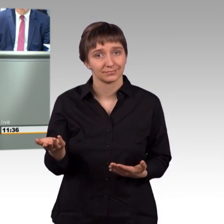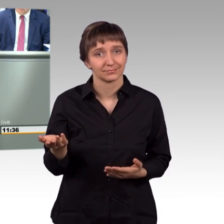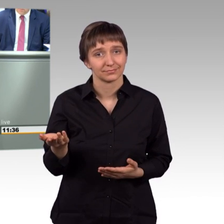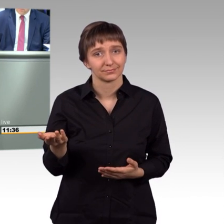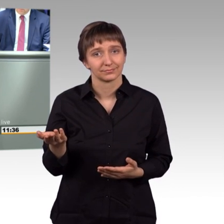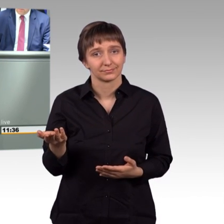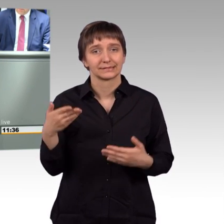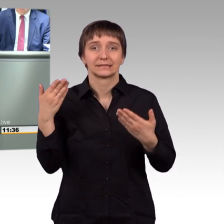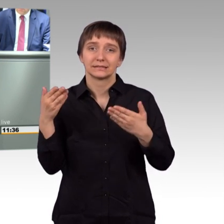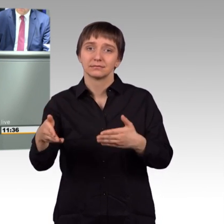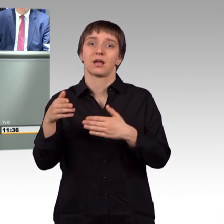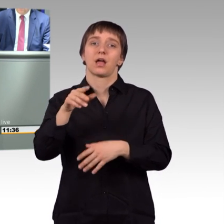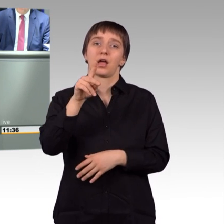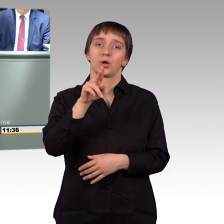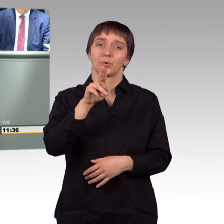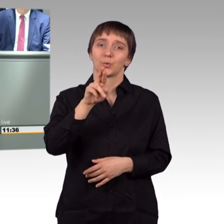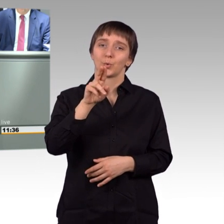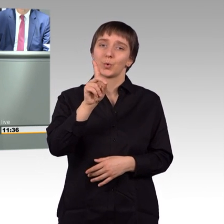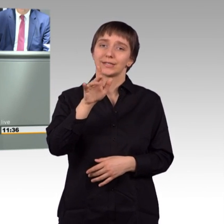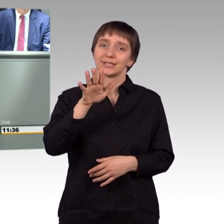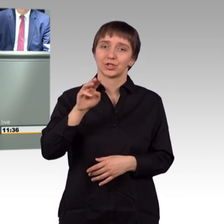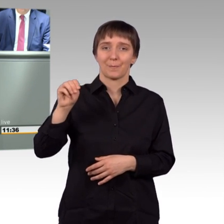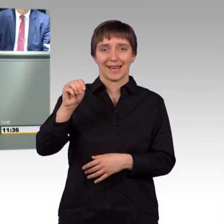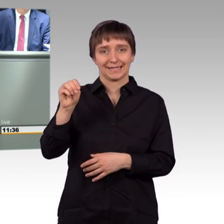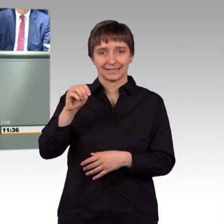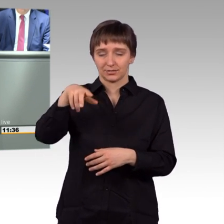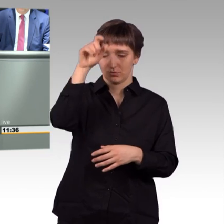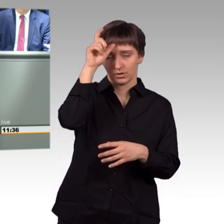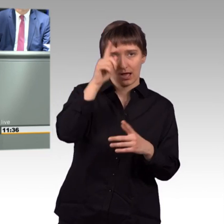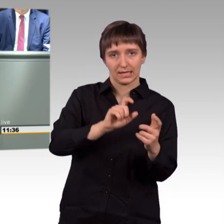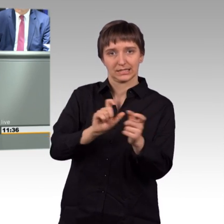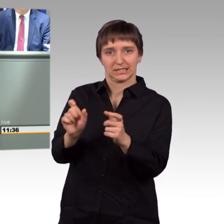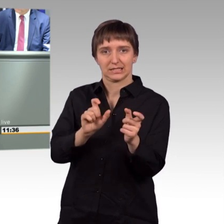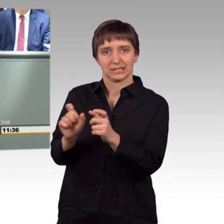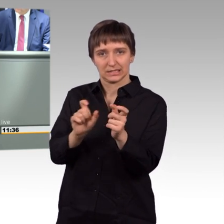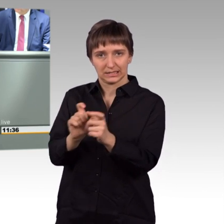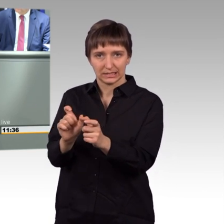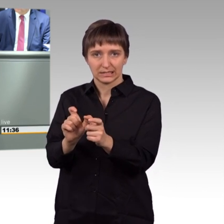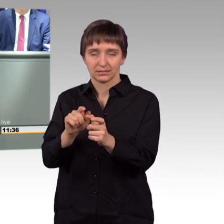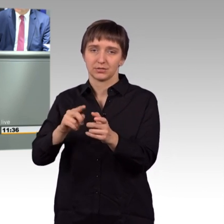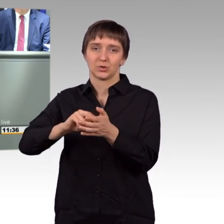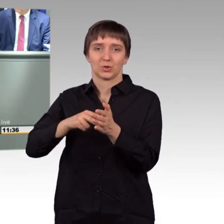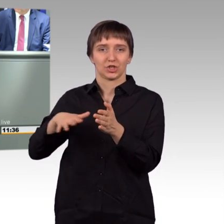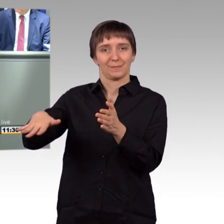Das Vorgehen der Türkei gegen die kurdischen Milizen auf syrischem Hoheitsgebiet ist völkerrechtswidrig.